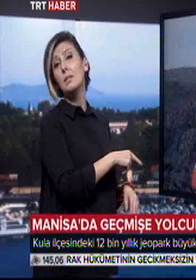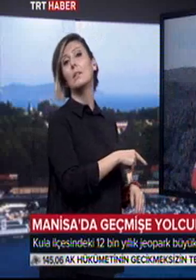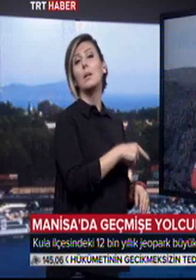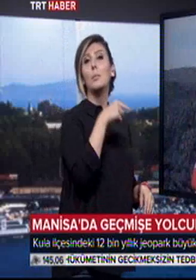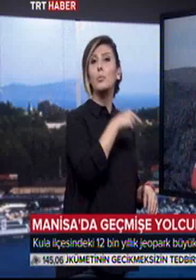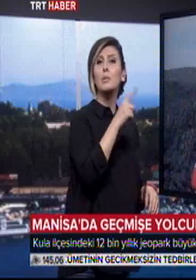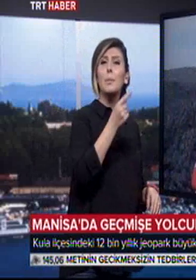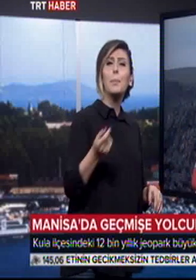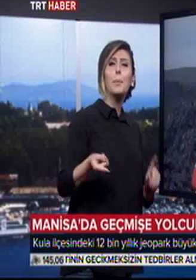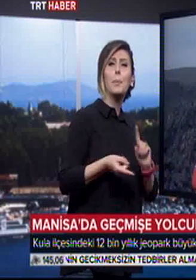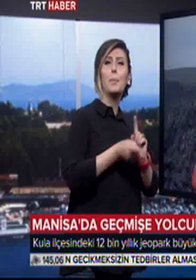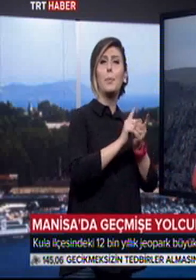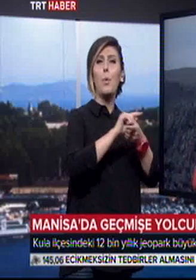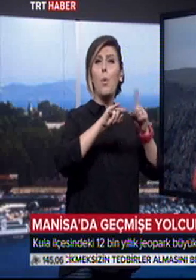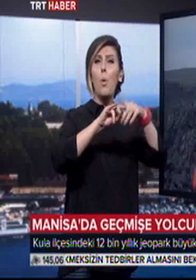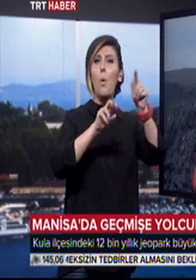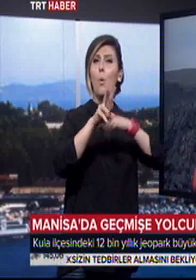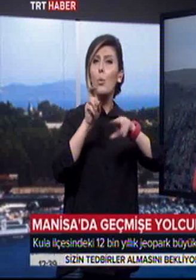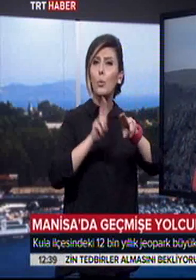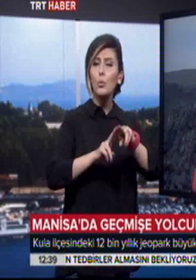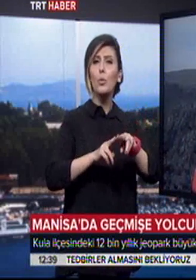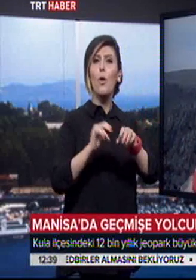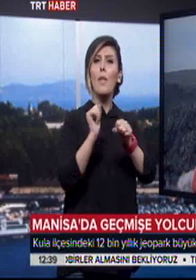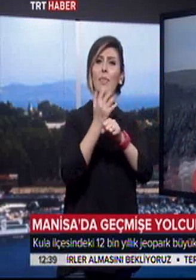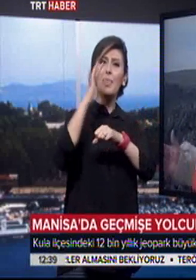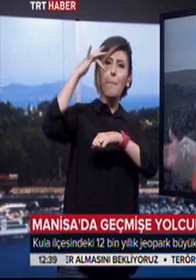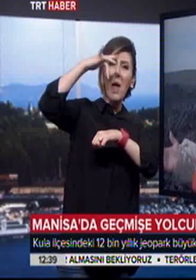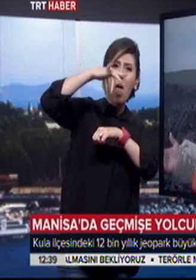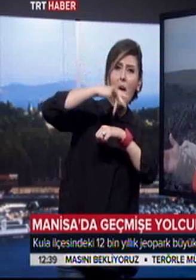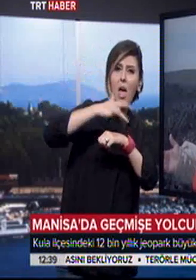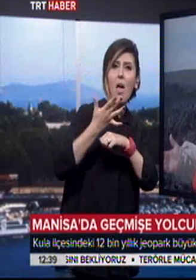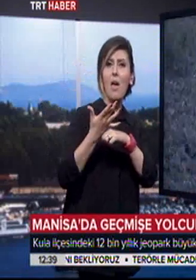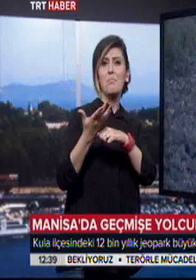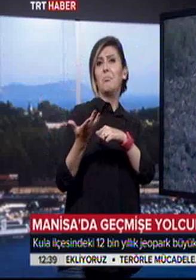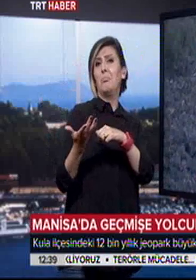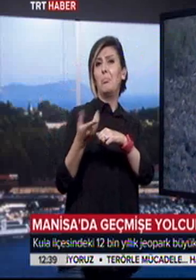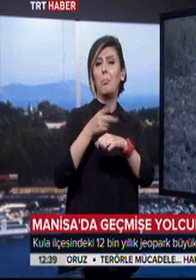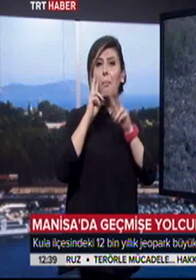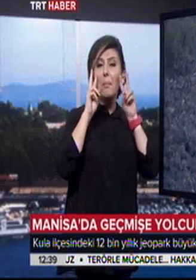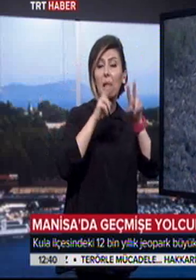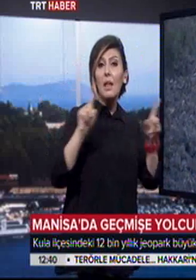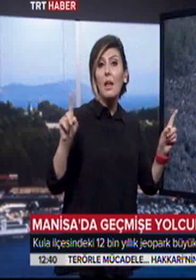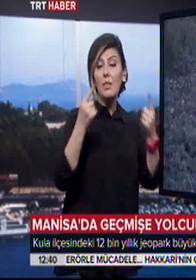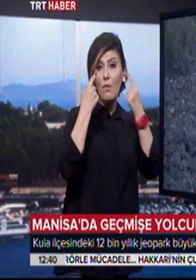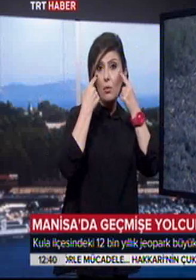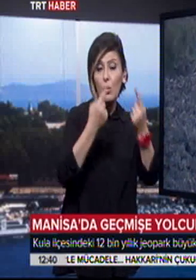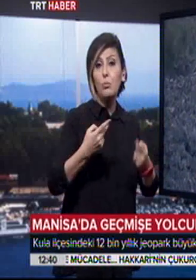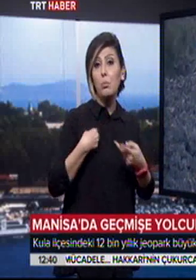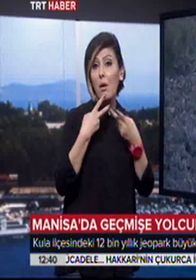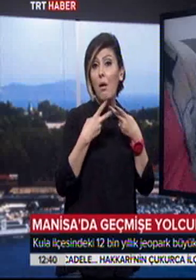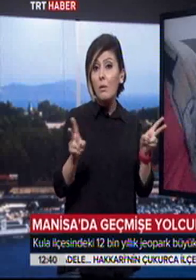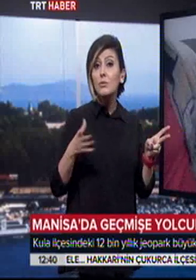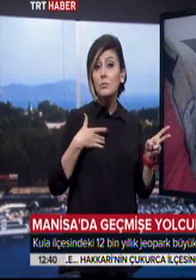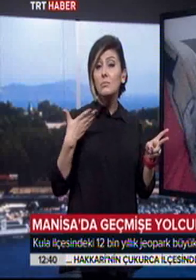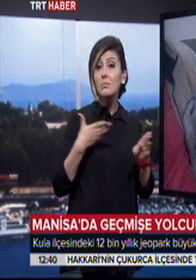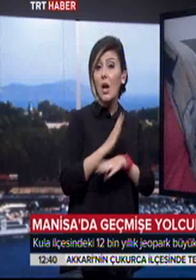Burada bir sürü höyük, bir sürü volkanik tepecik, bir sürü yer var. Şu manzarayı ben ilk defa gördüm. Açıkçası gerçekten hayran